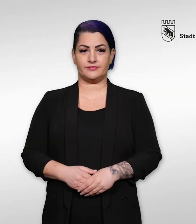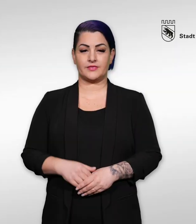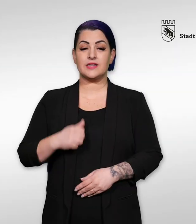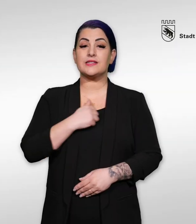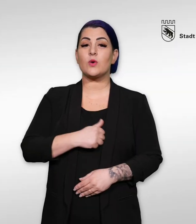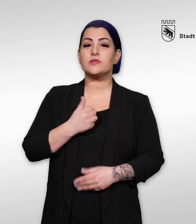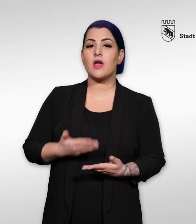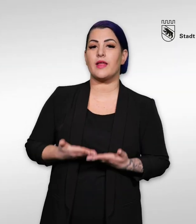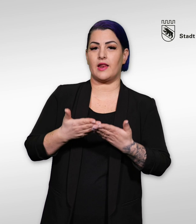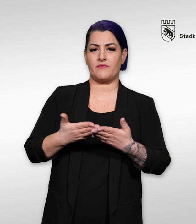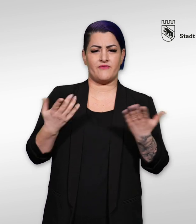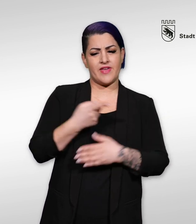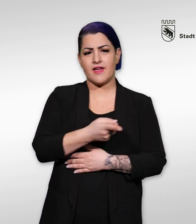Wer kann Sozialhilfe erhalten?